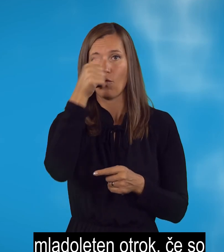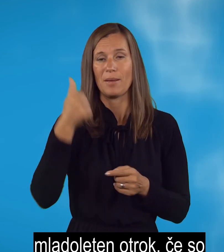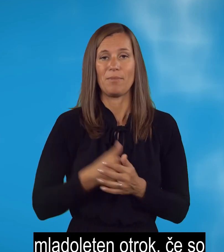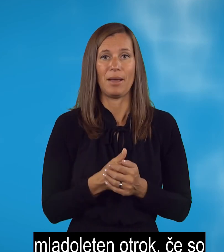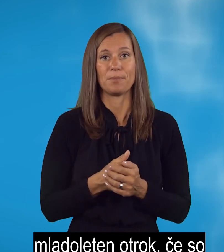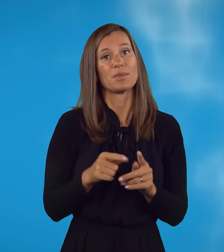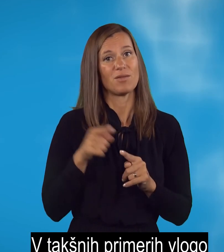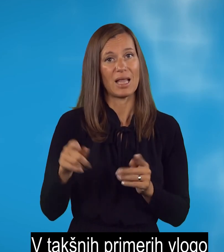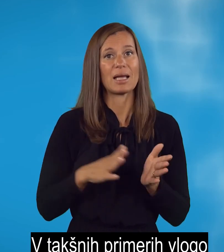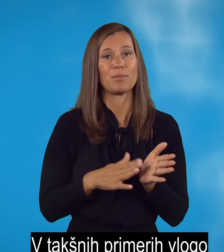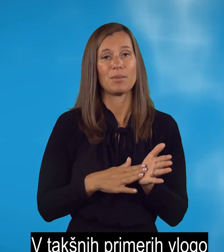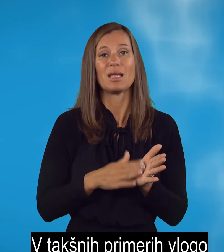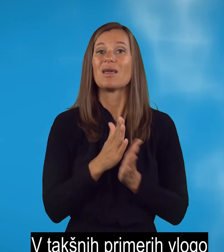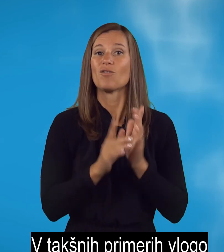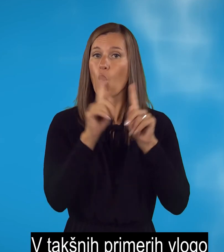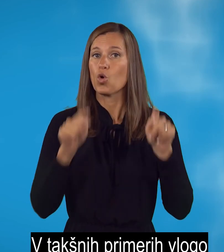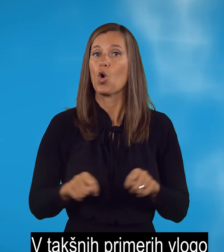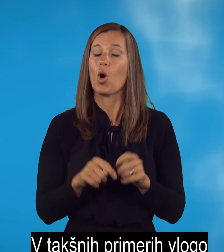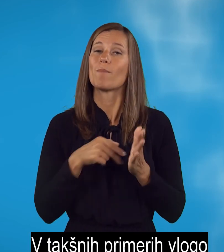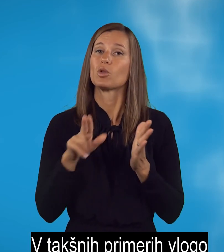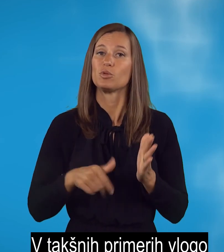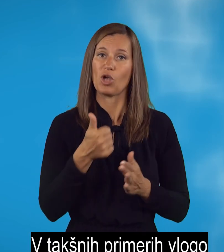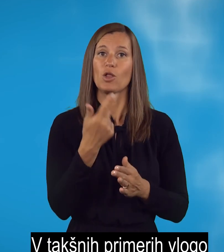V takšnih primerjih ulogo podpiše eden iz medstaršev.